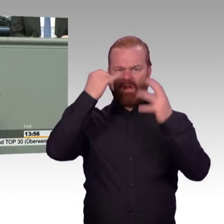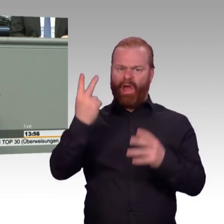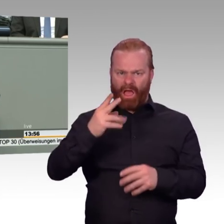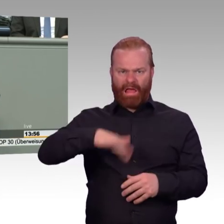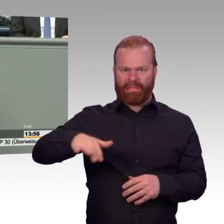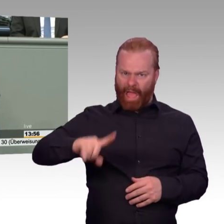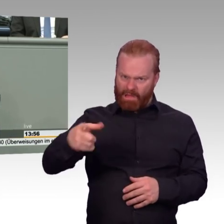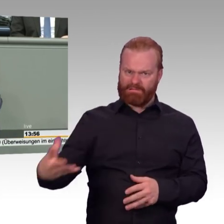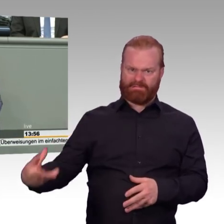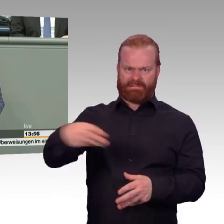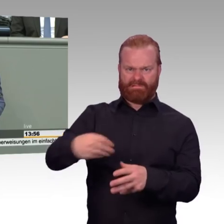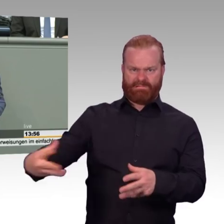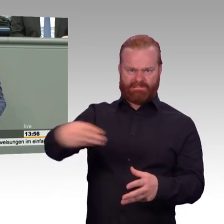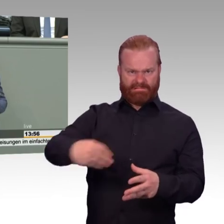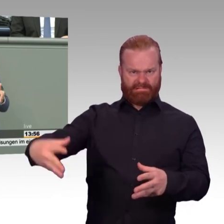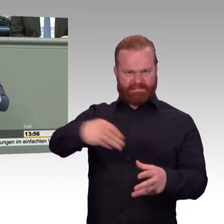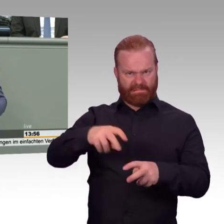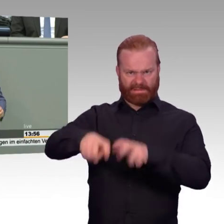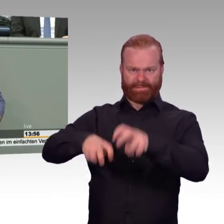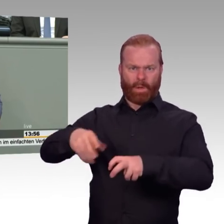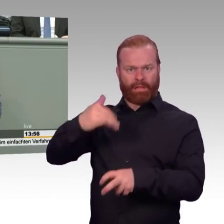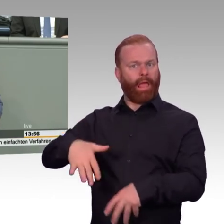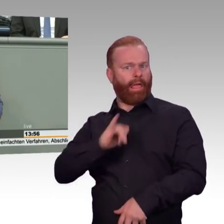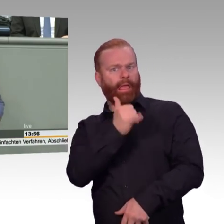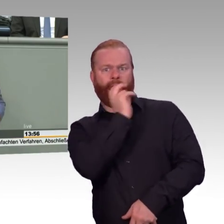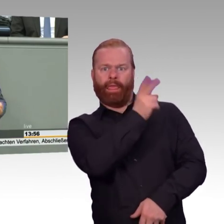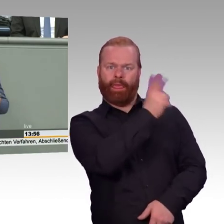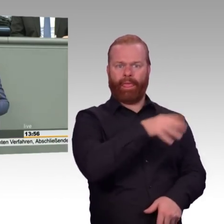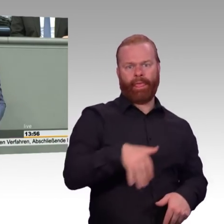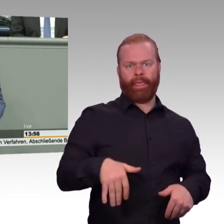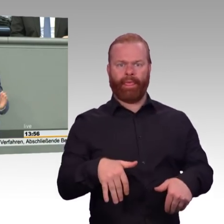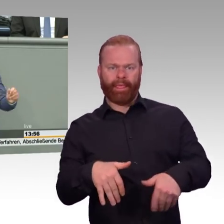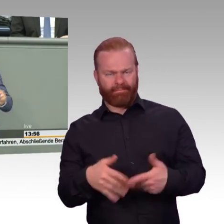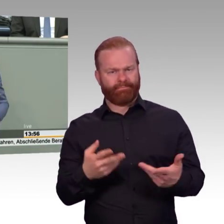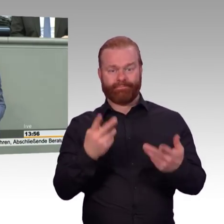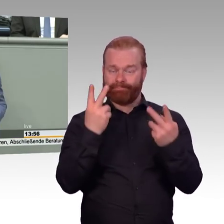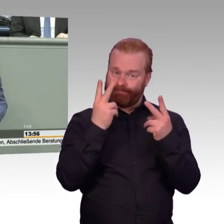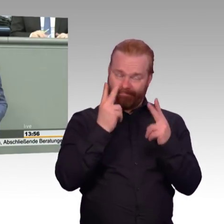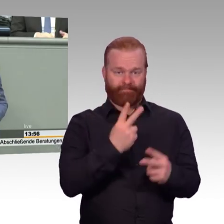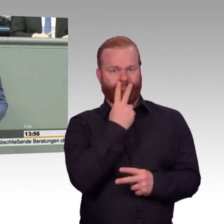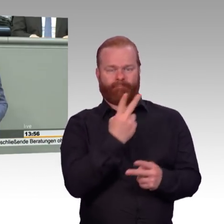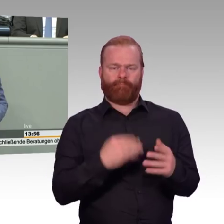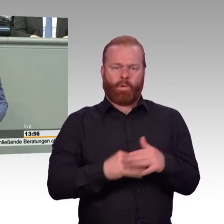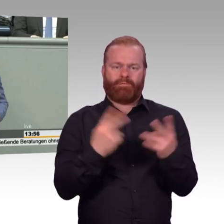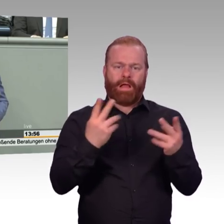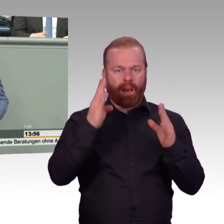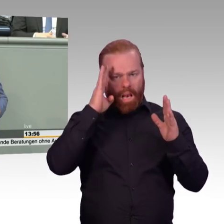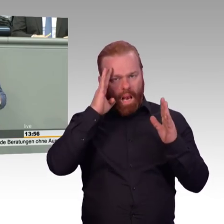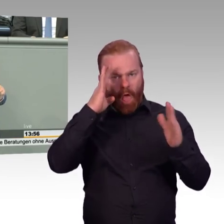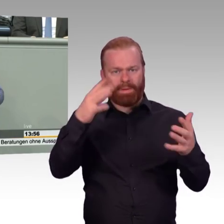Argumente will man sich lieber nicht annehmen. Manchmal habe ich sogar den Eindruck, dass man uns am liebsten auf dem Scheiterhaufen verbrennen würde. An dem